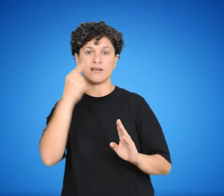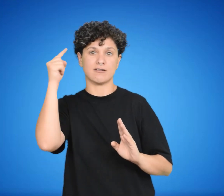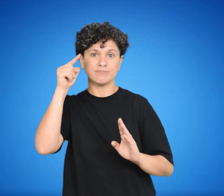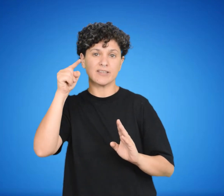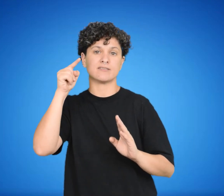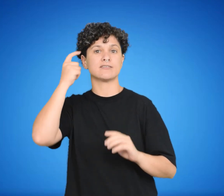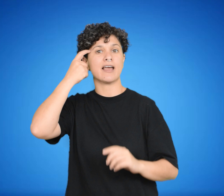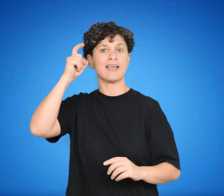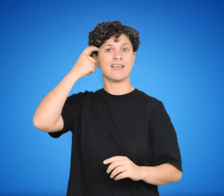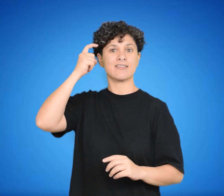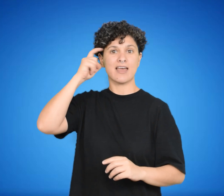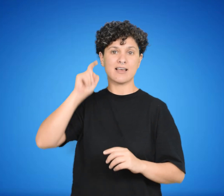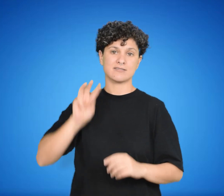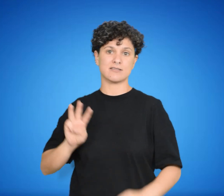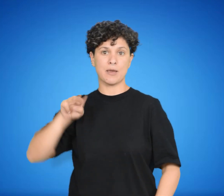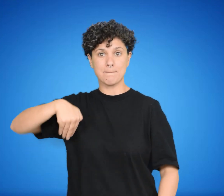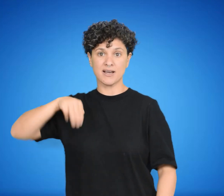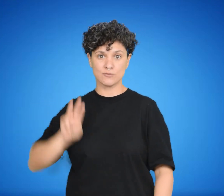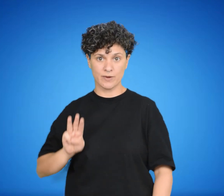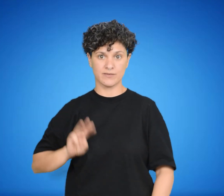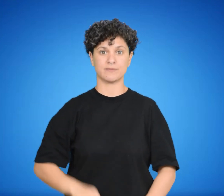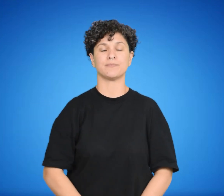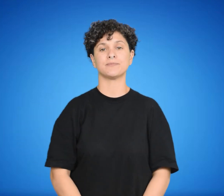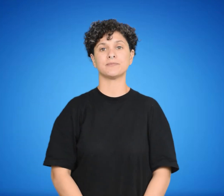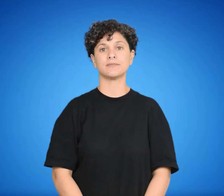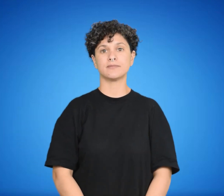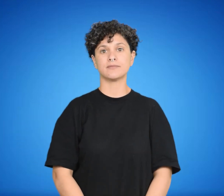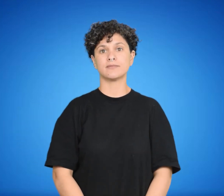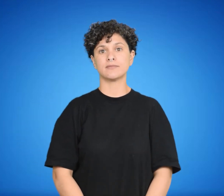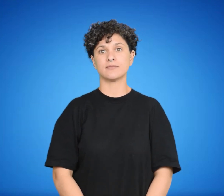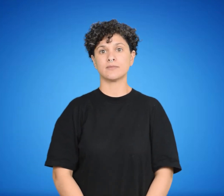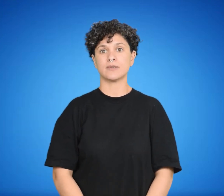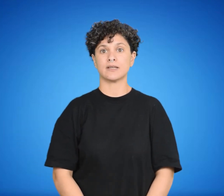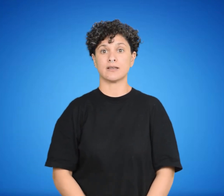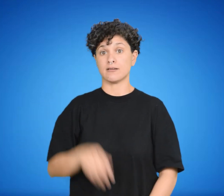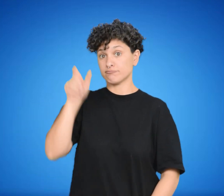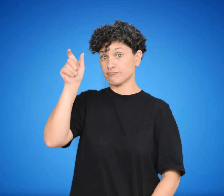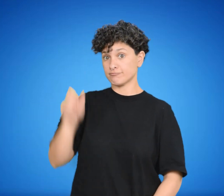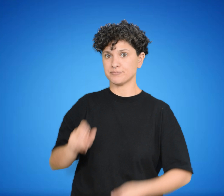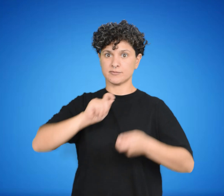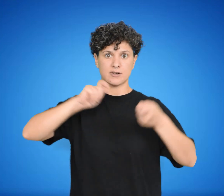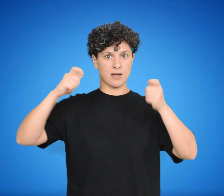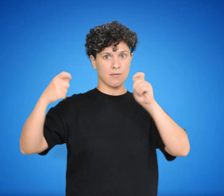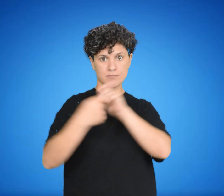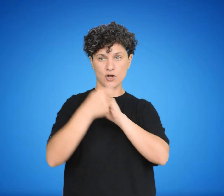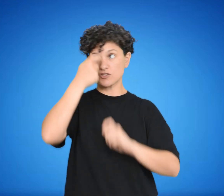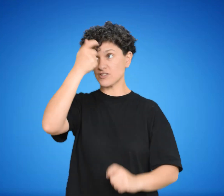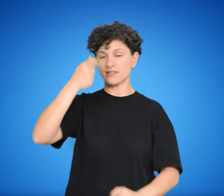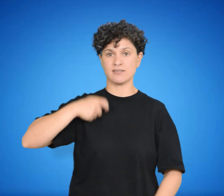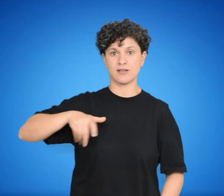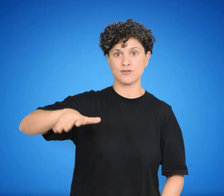y política influenció su pensamiento. Se lo considera un gran renovador de las ciencias